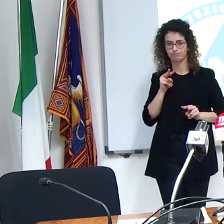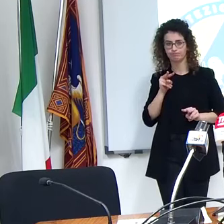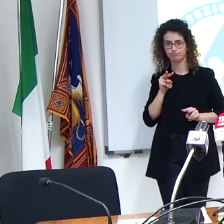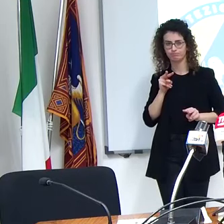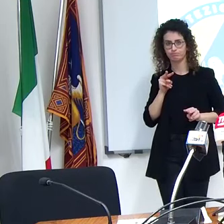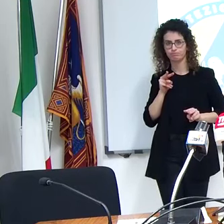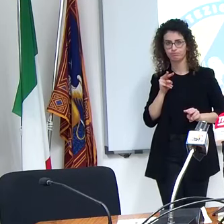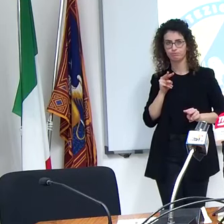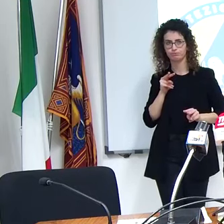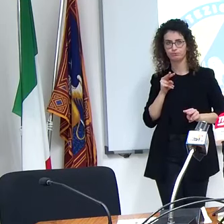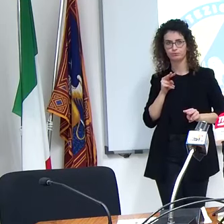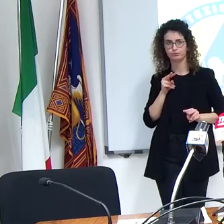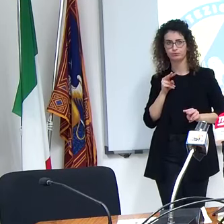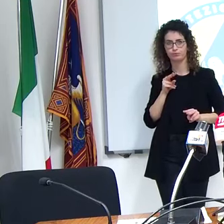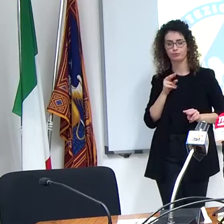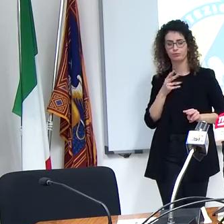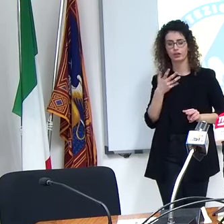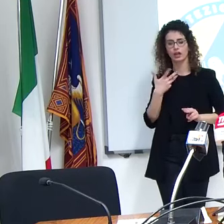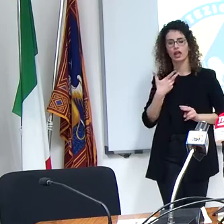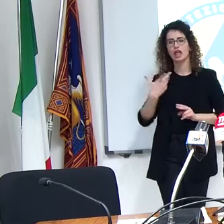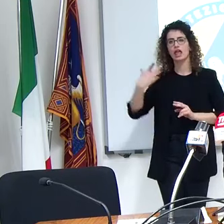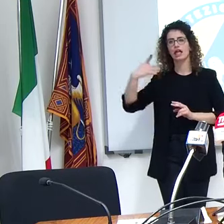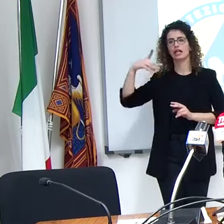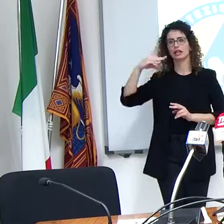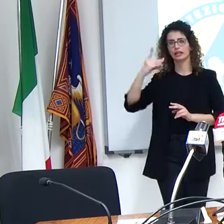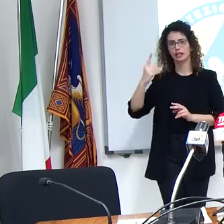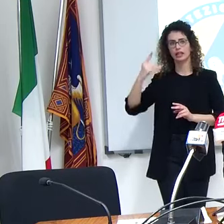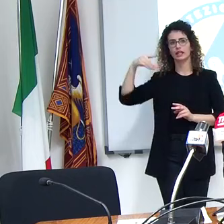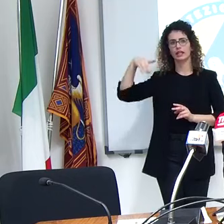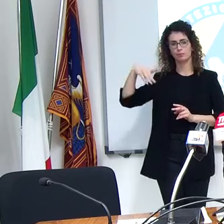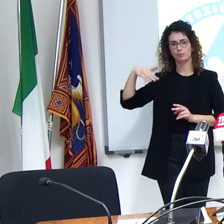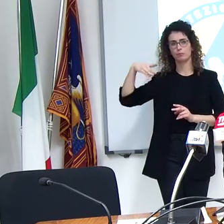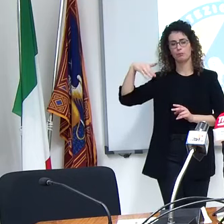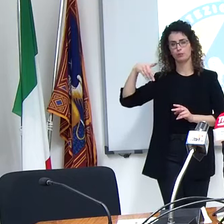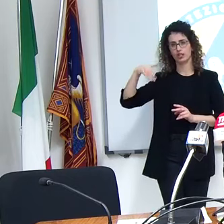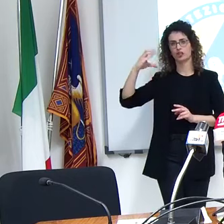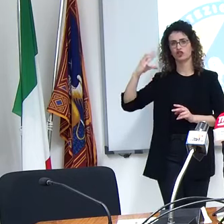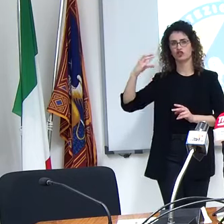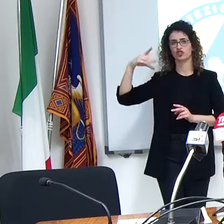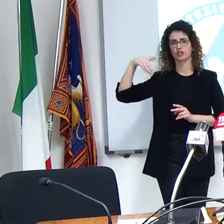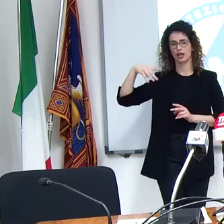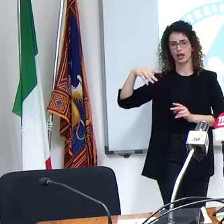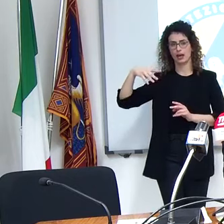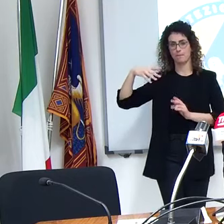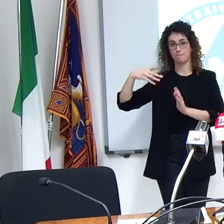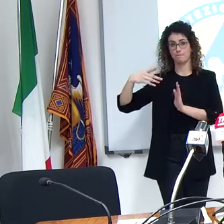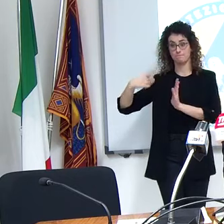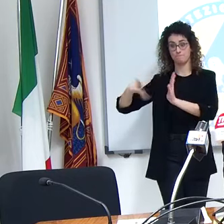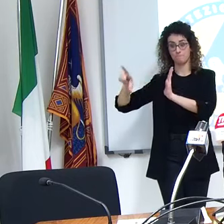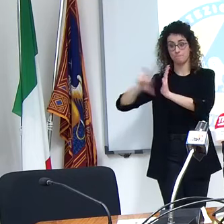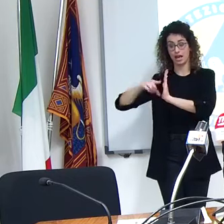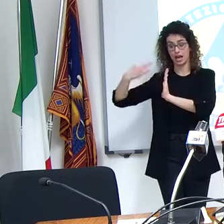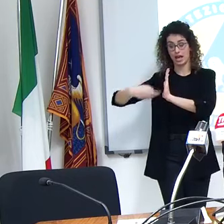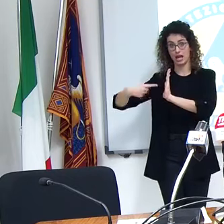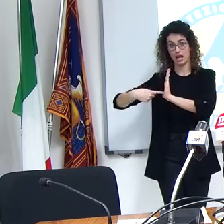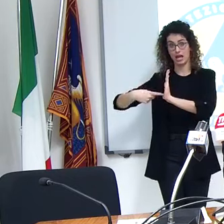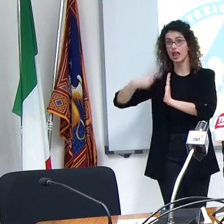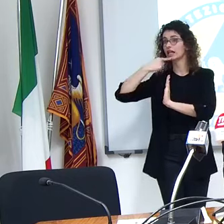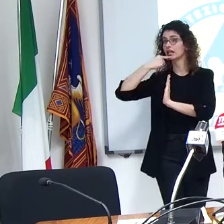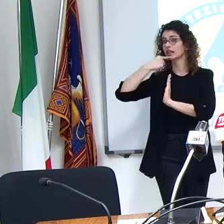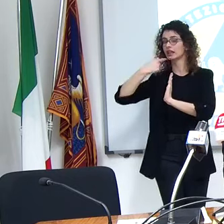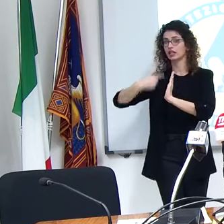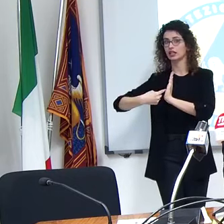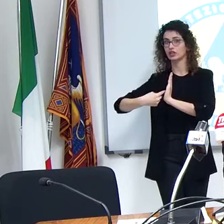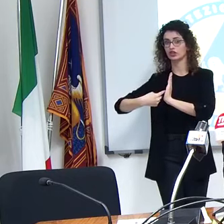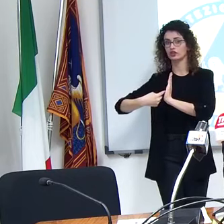rilevare che nel decreto legge originale cioè non nelle fac o cose nel decreto legge originale